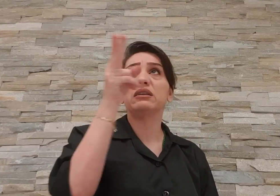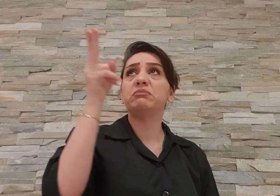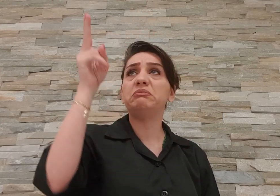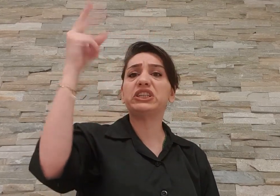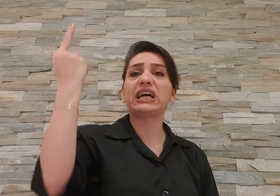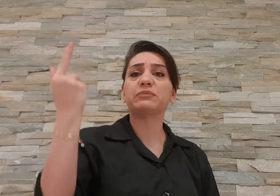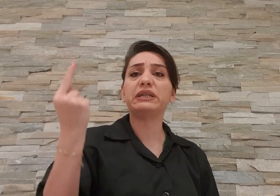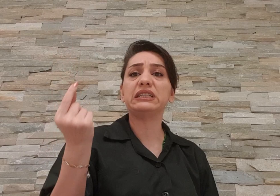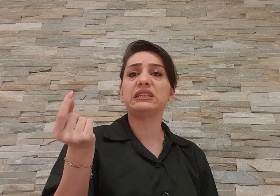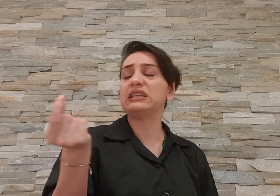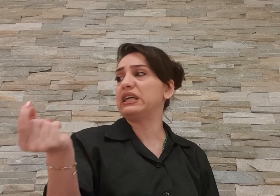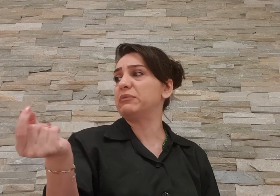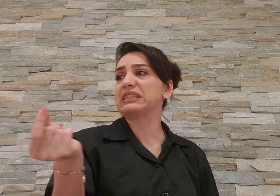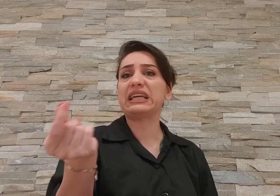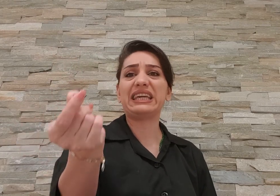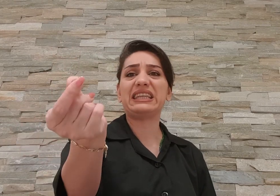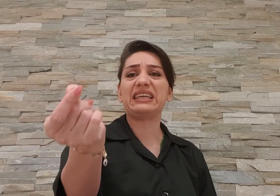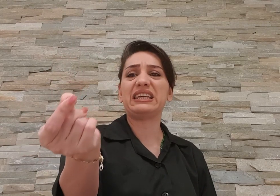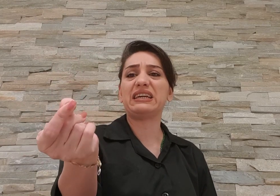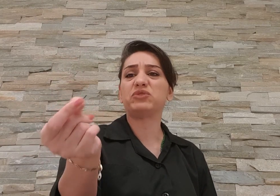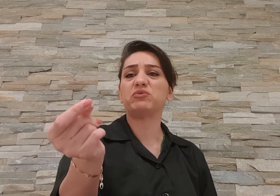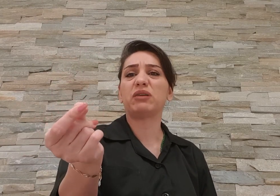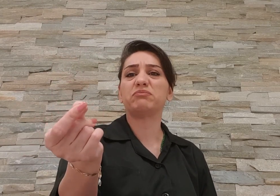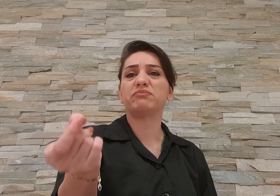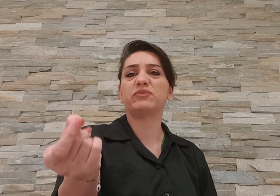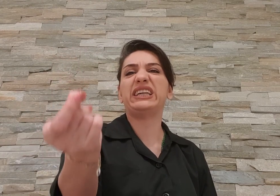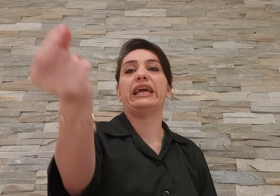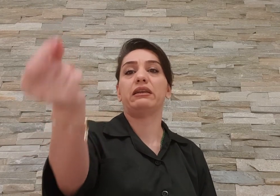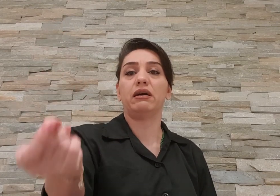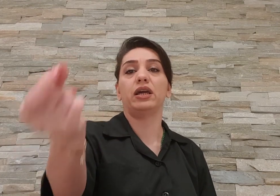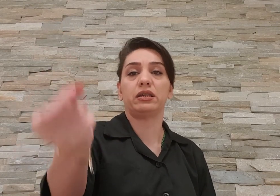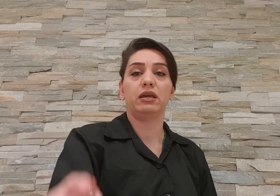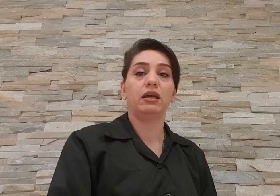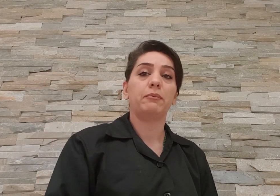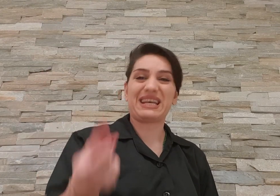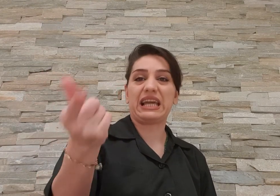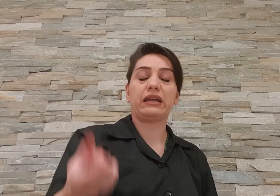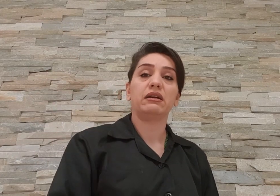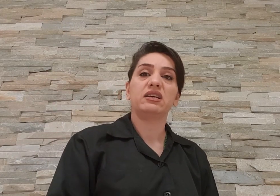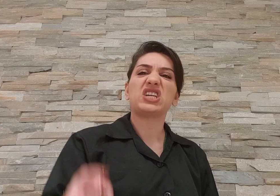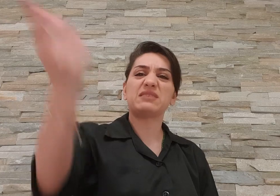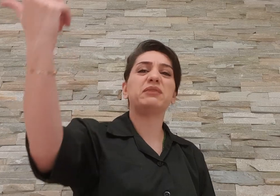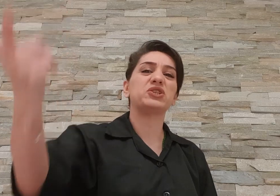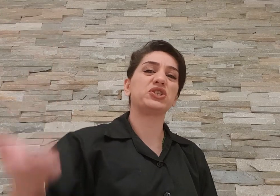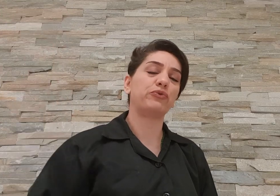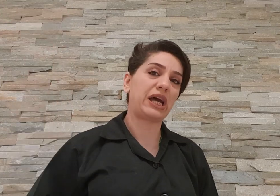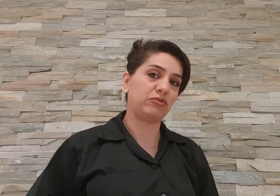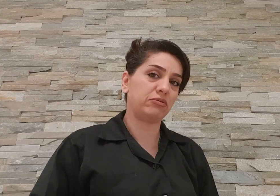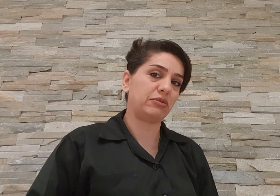میچسبه یه چیزیه اینه مثلا یک تیکه چم دانم گل خاک مثلا چسبیده به شیشه خونه تون